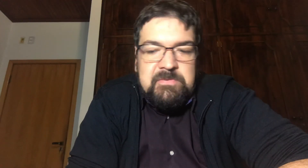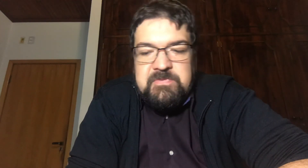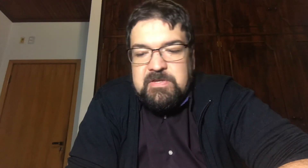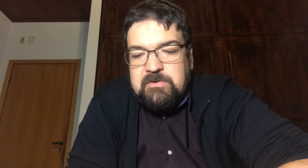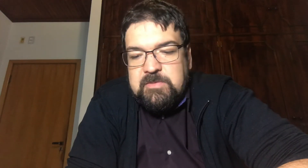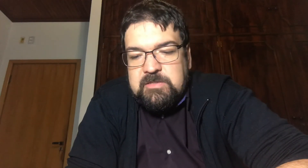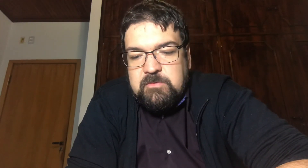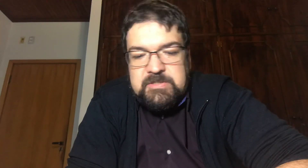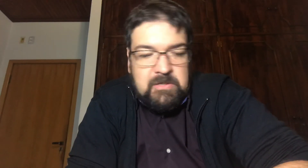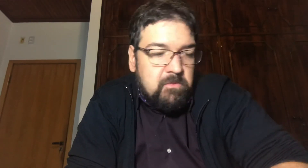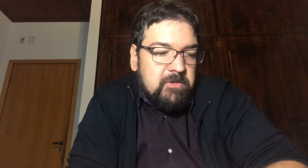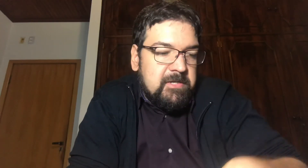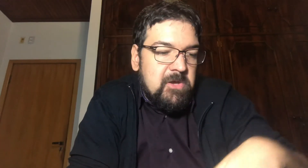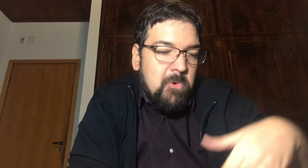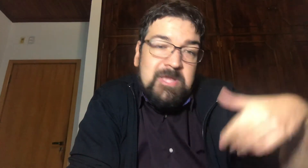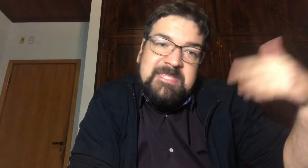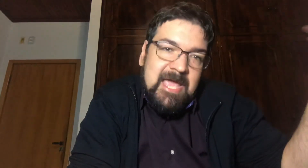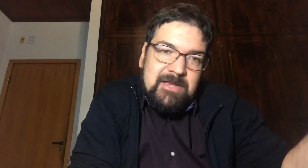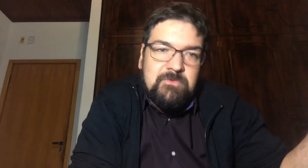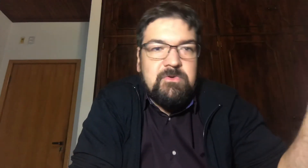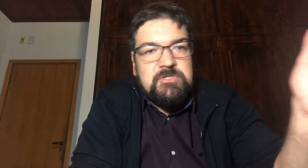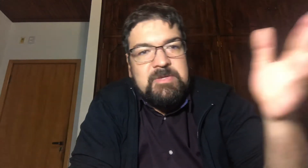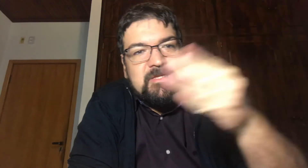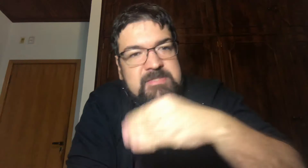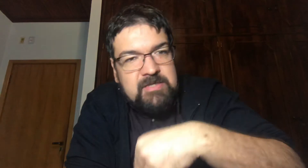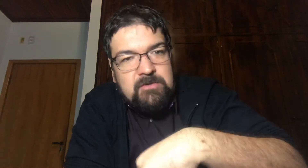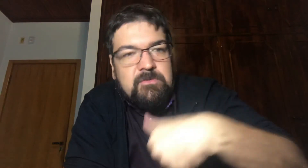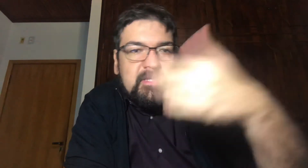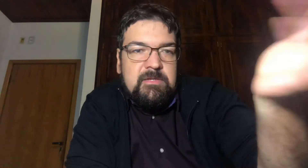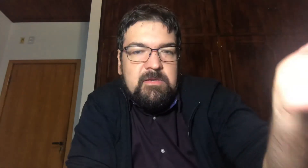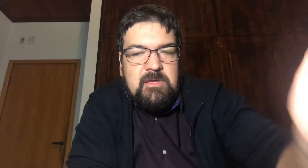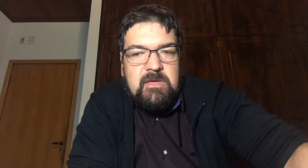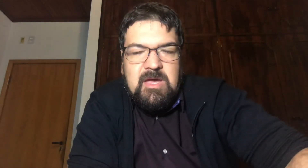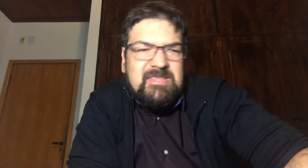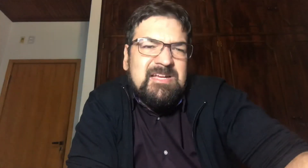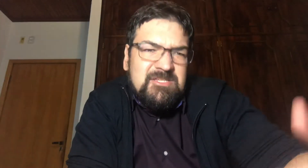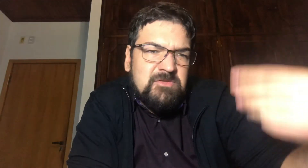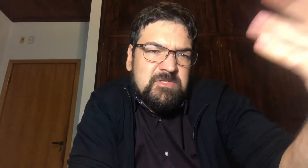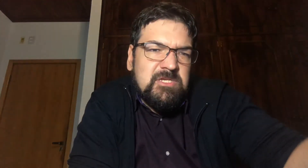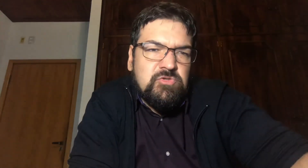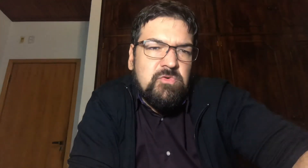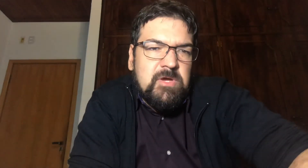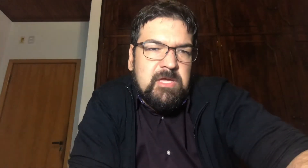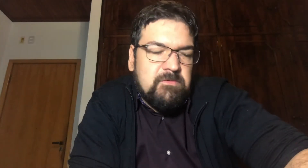Criptérion Mesmo Assim como O Ethereum Eu gosto de chamar De Criptérion Que até acredito Que seja o correto